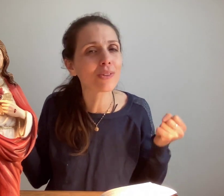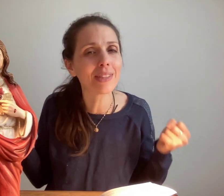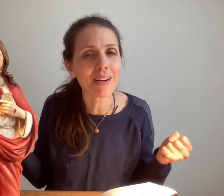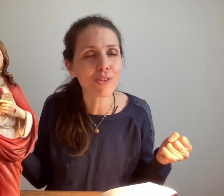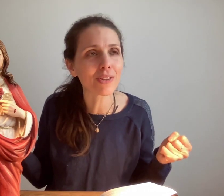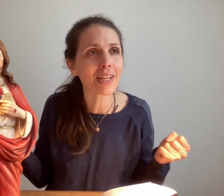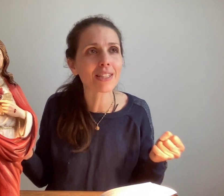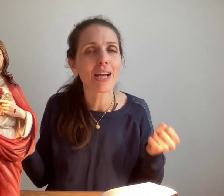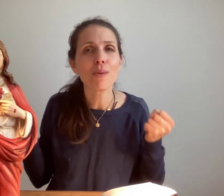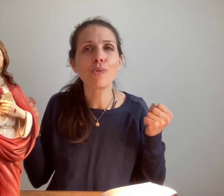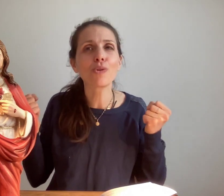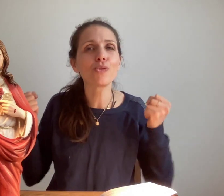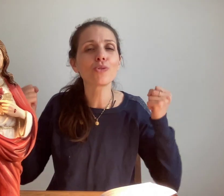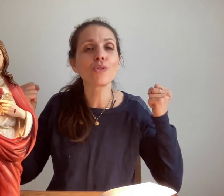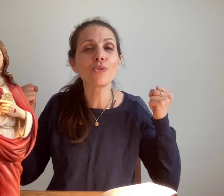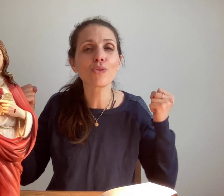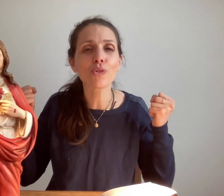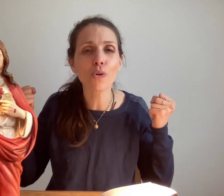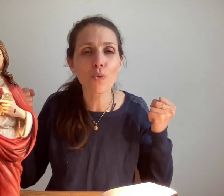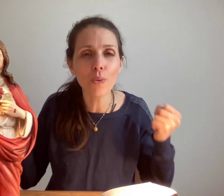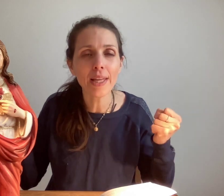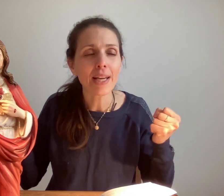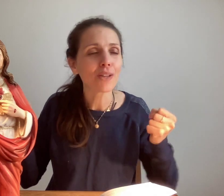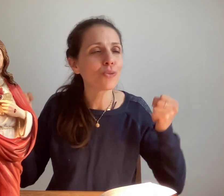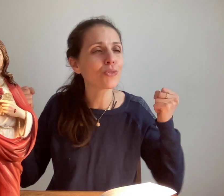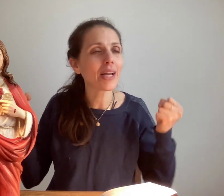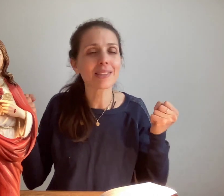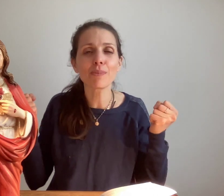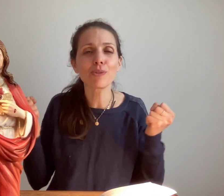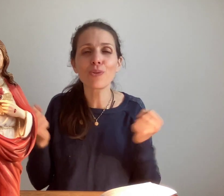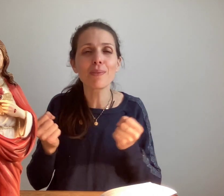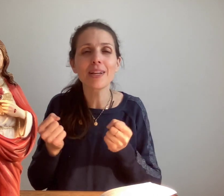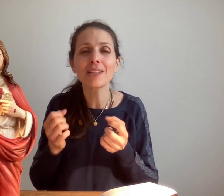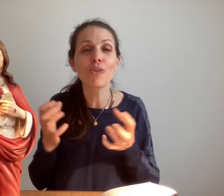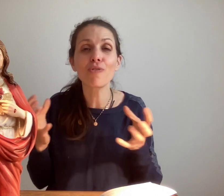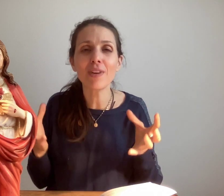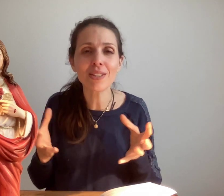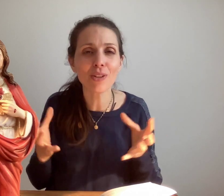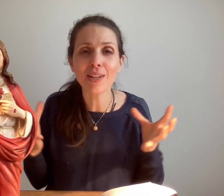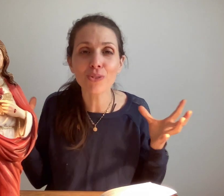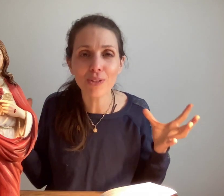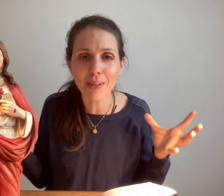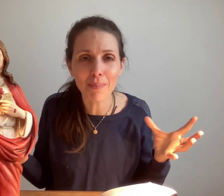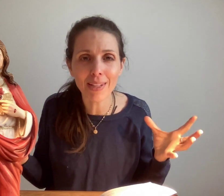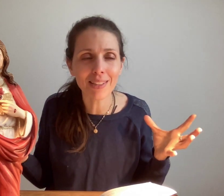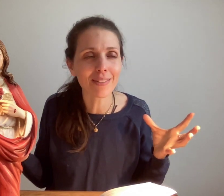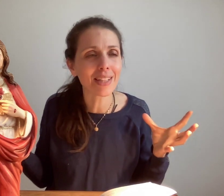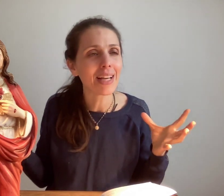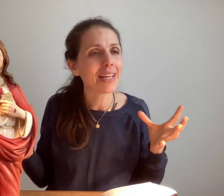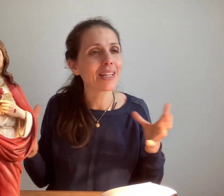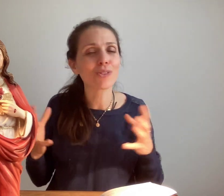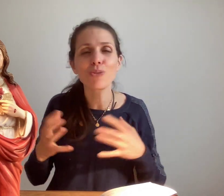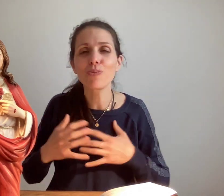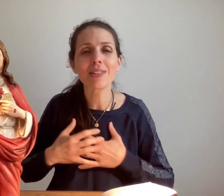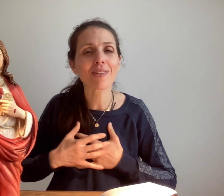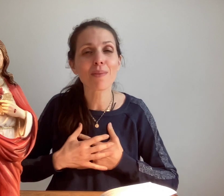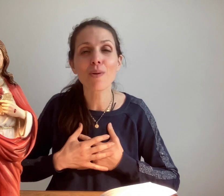davantage, pour que nous te donnions notre oui, que nous acceptions d'être façonnés entre tes mains divines, et que tu puisses vraiment